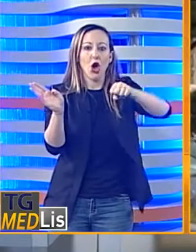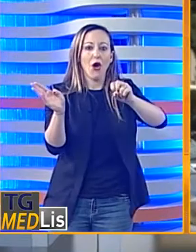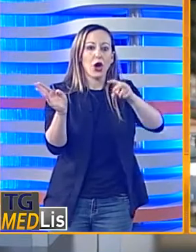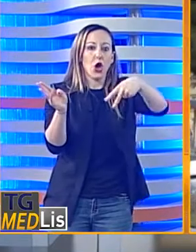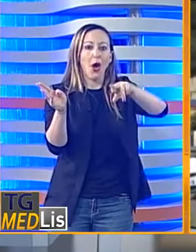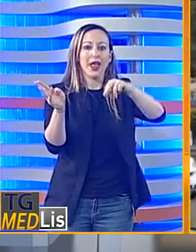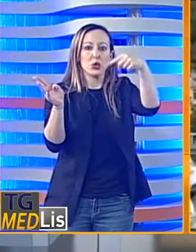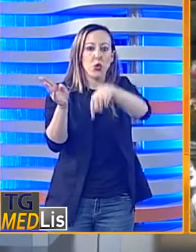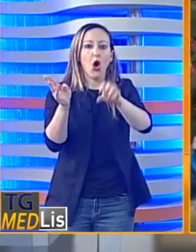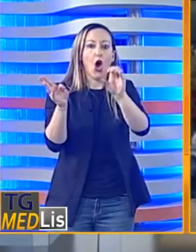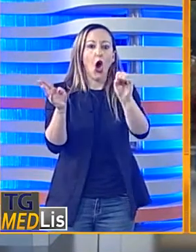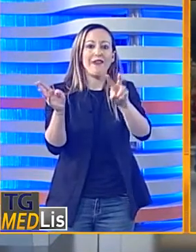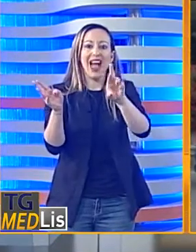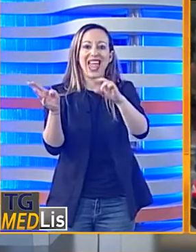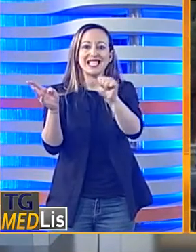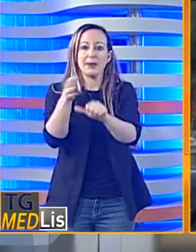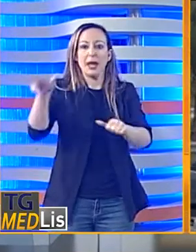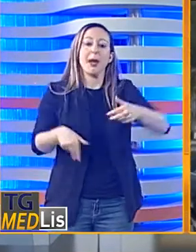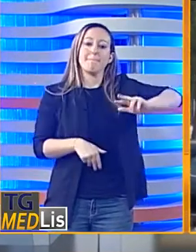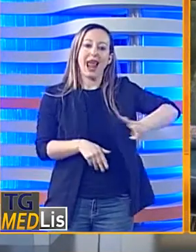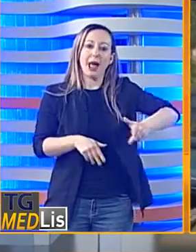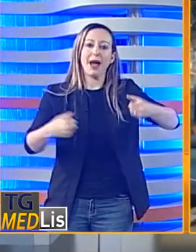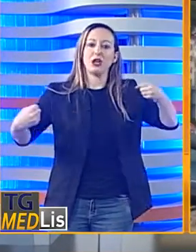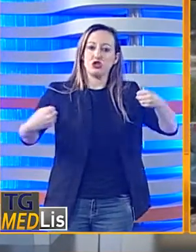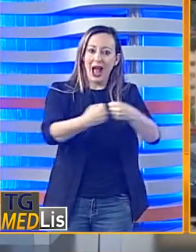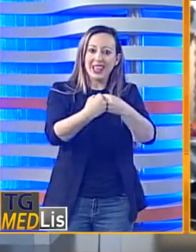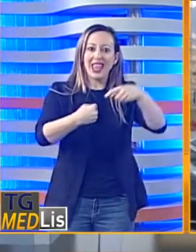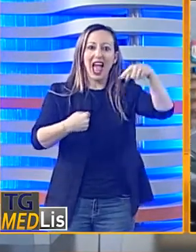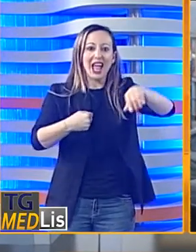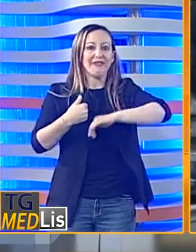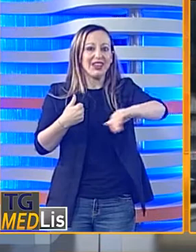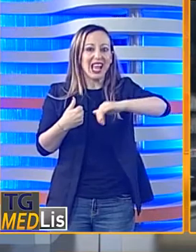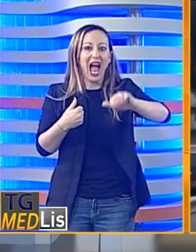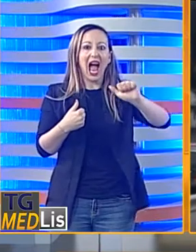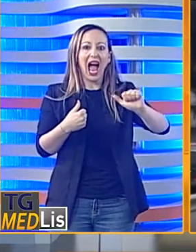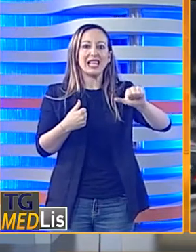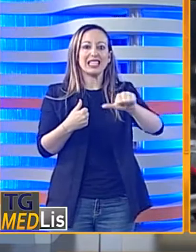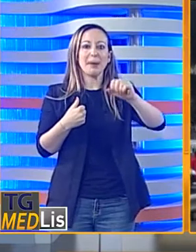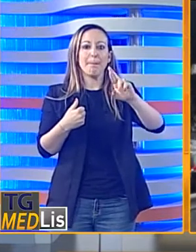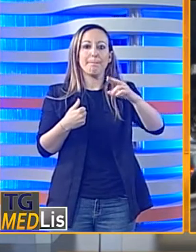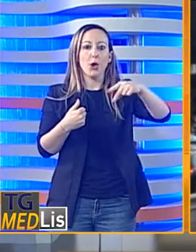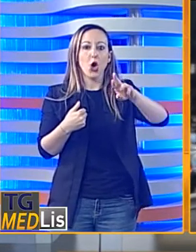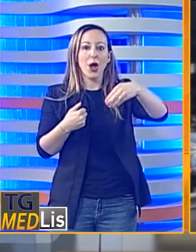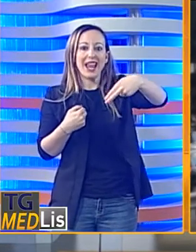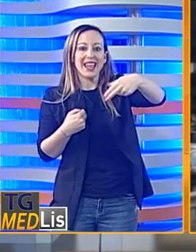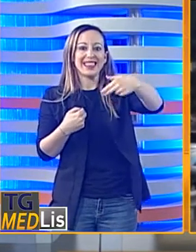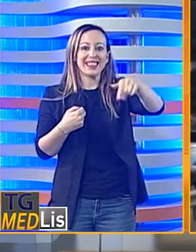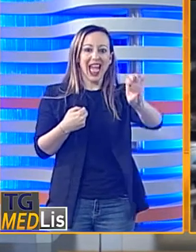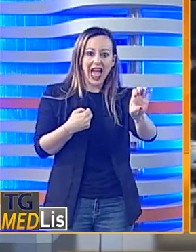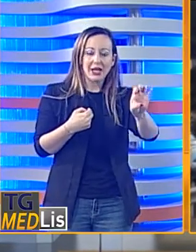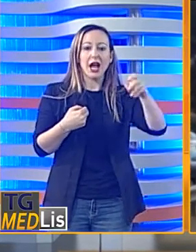nord-ovest. Un incidente avvenuto infatti in via Aspromonte. Si sono registrate code e